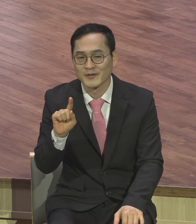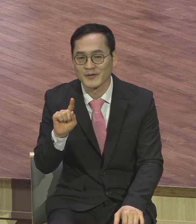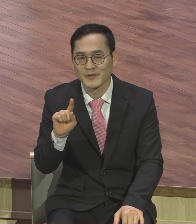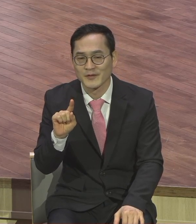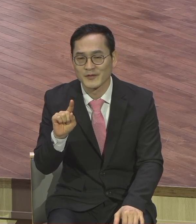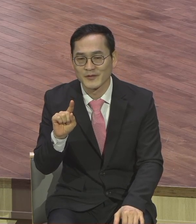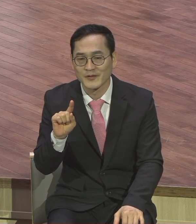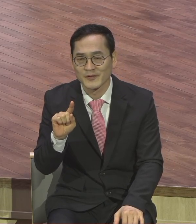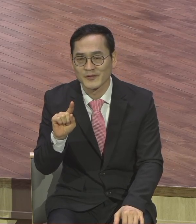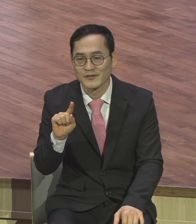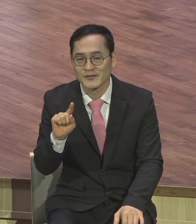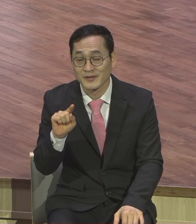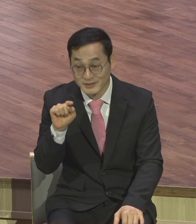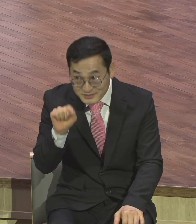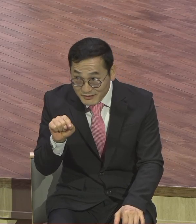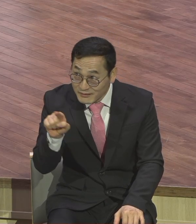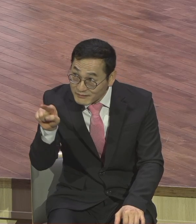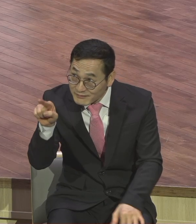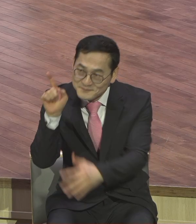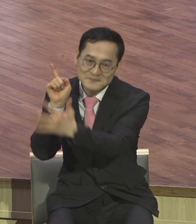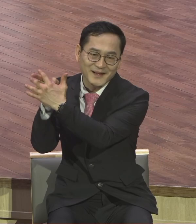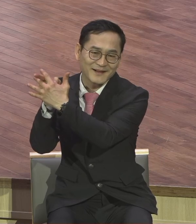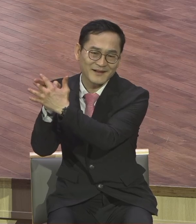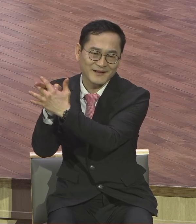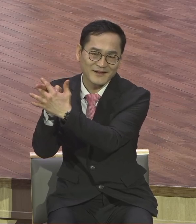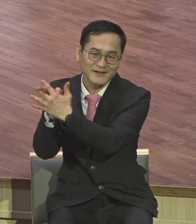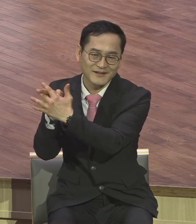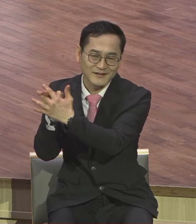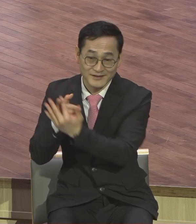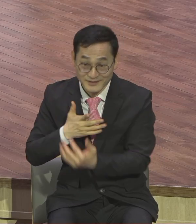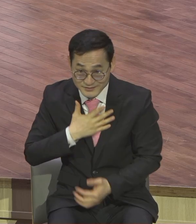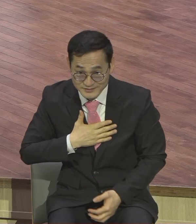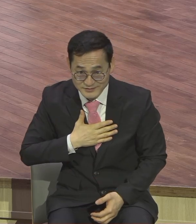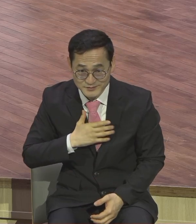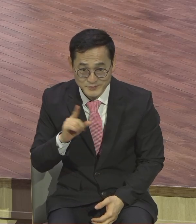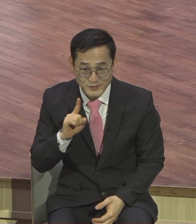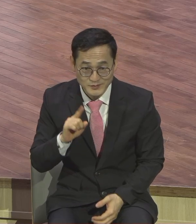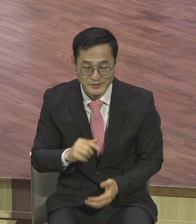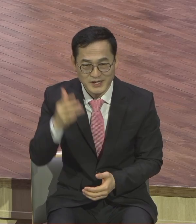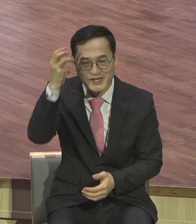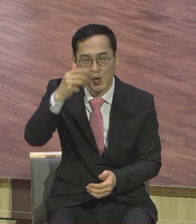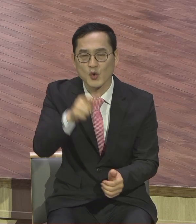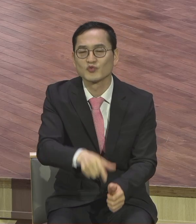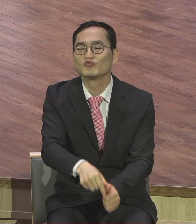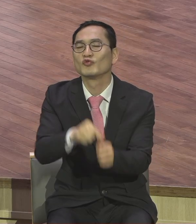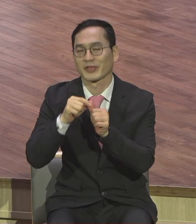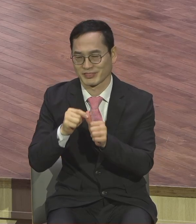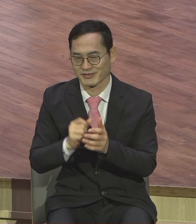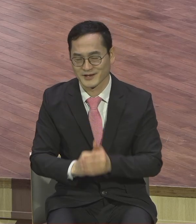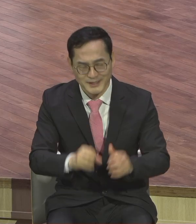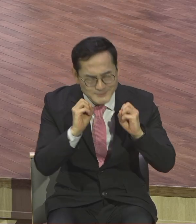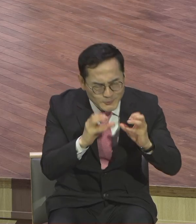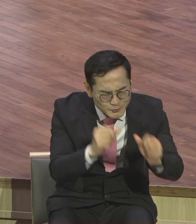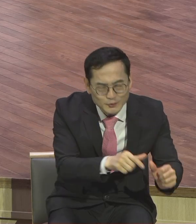돼요 하나밖에 없어요 하나님의 소원은 영혼 구원 하나밖에 없어요